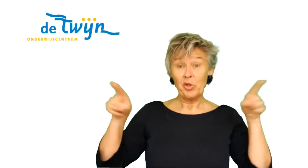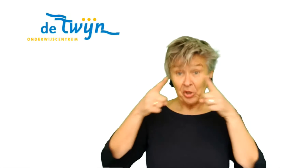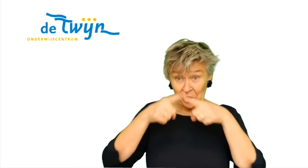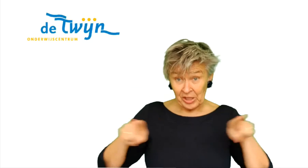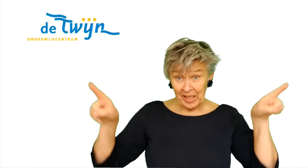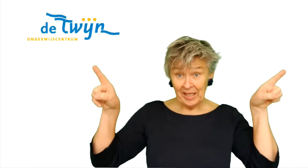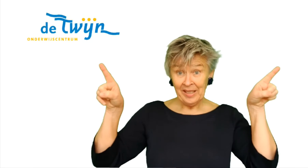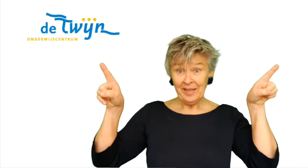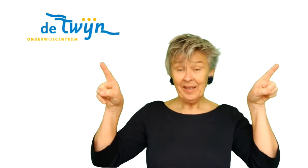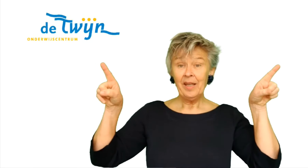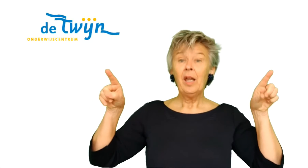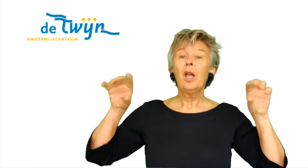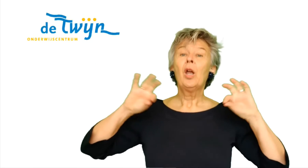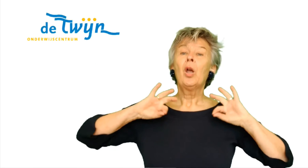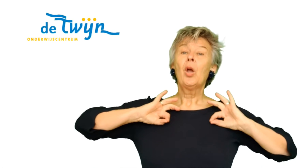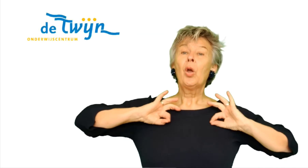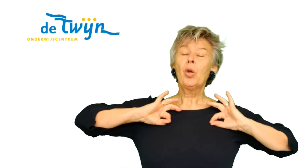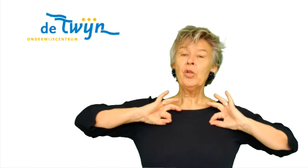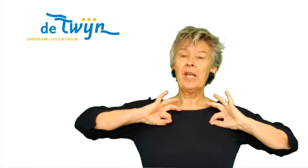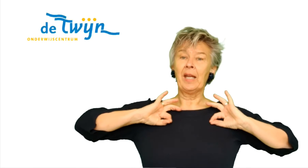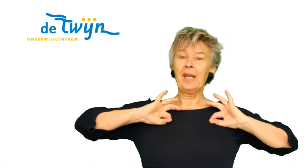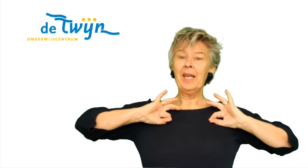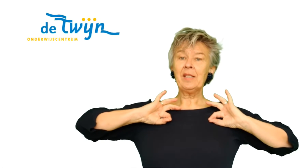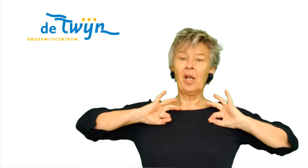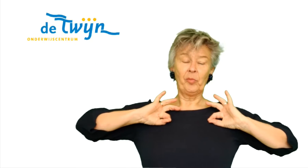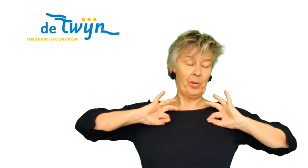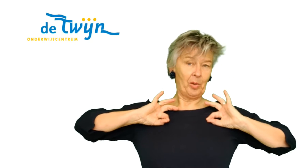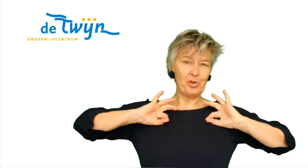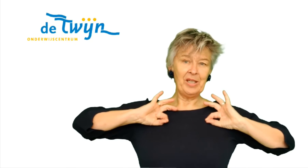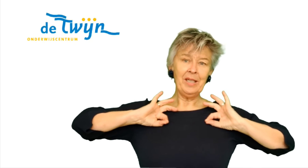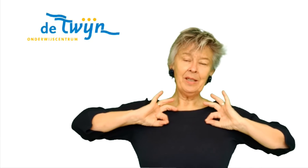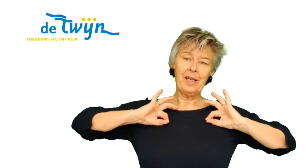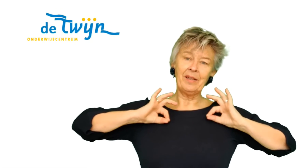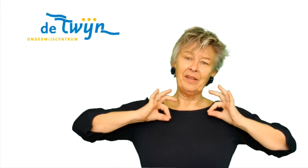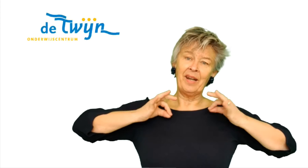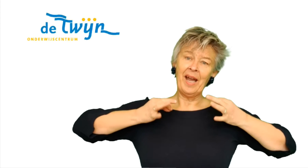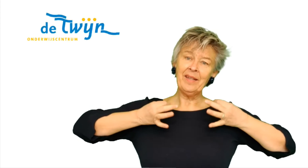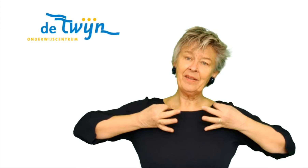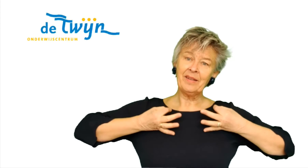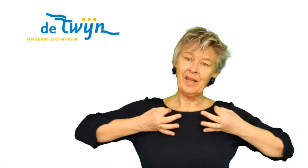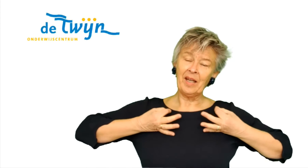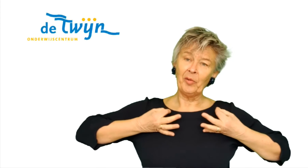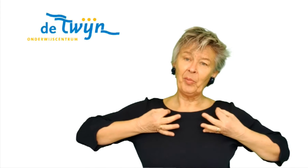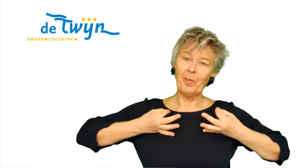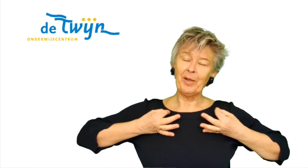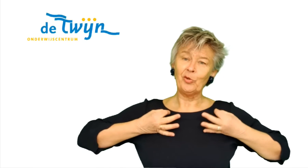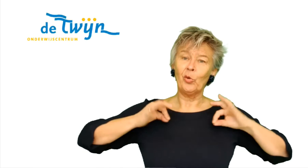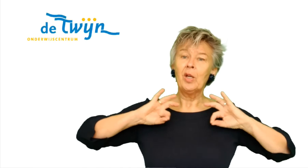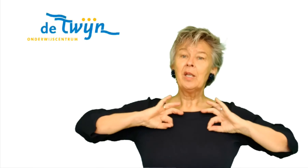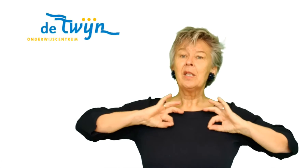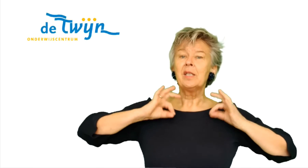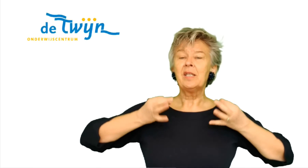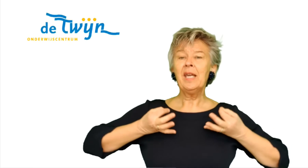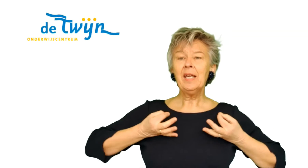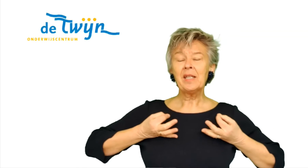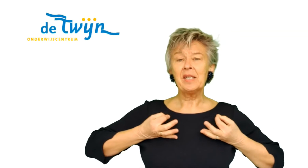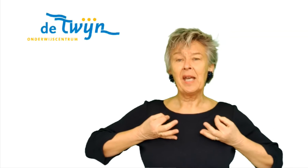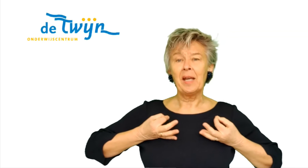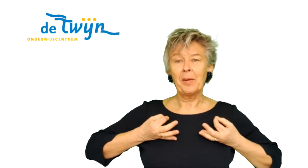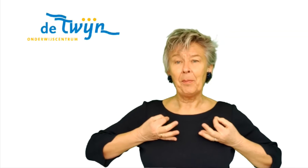Zing, zing gezellig. Eerst de handpalmen zie je en dan draai je het naar de handpalmen toe. Zing gezellig